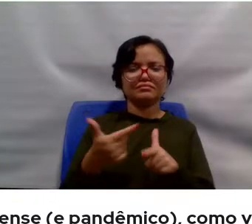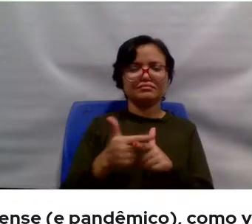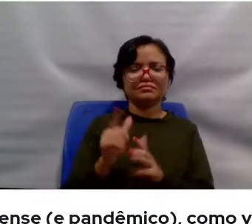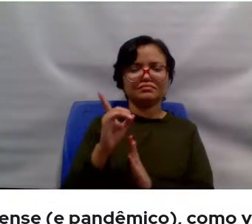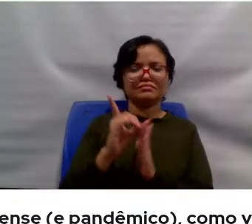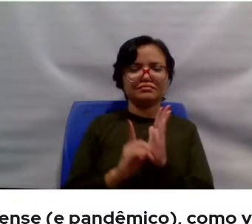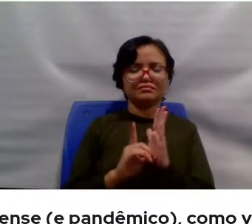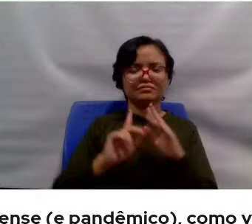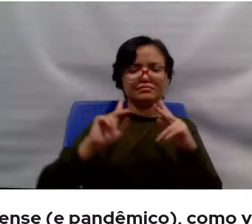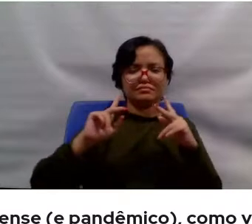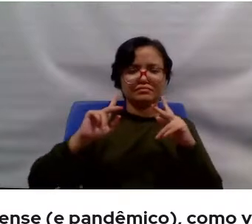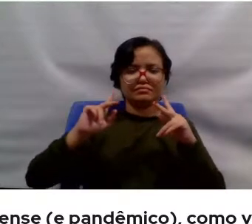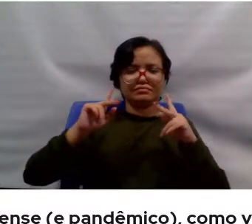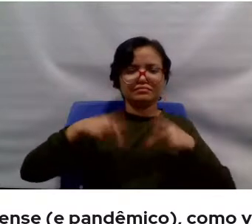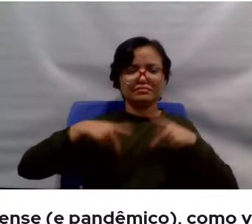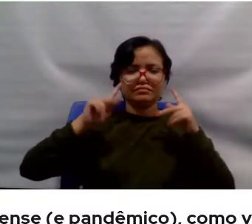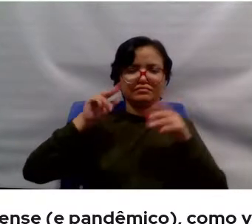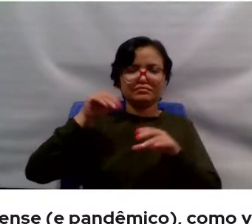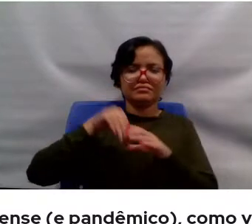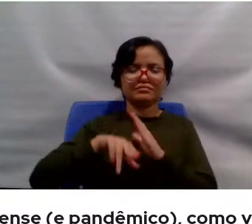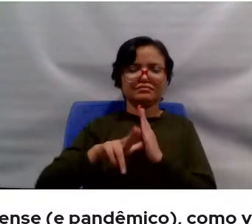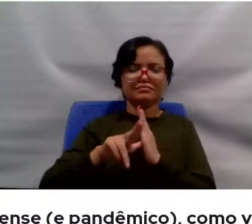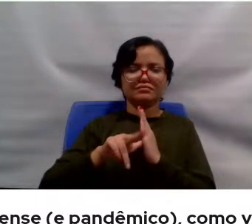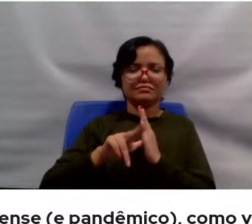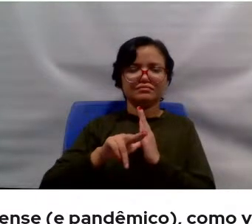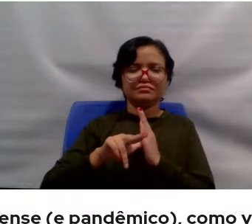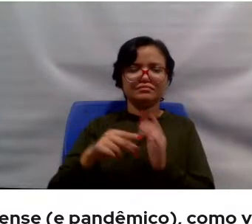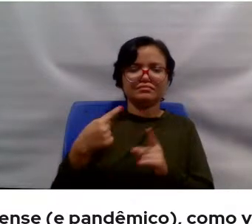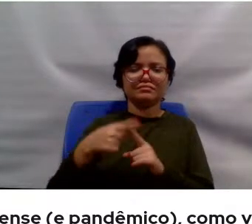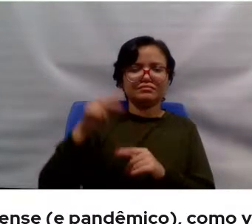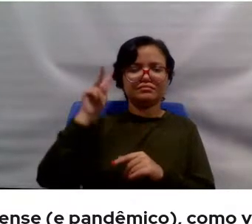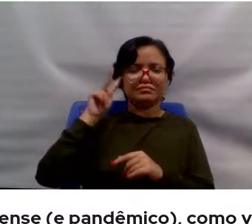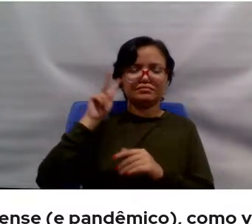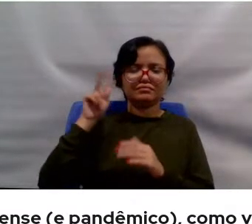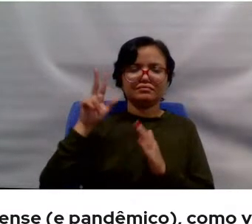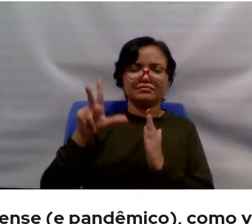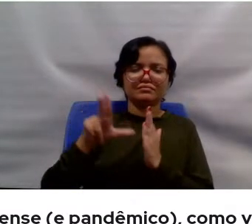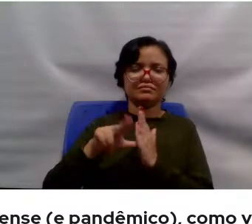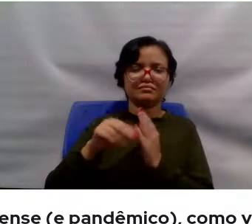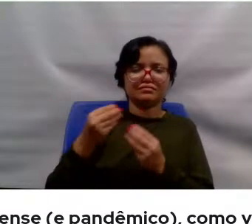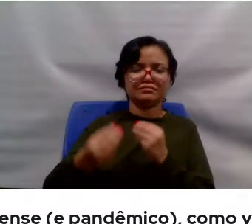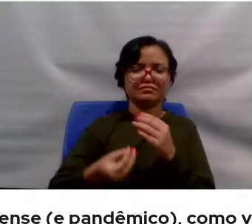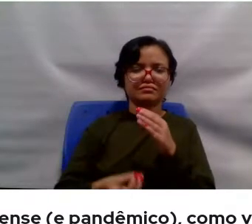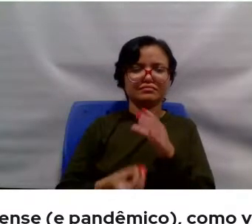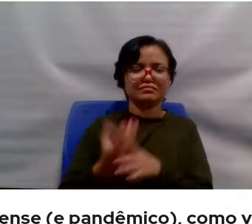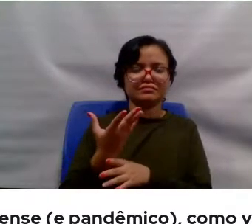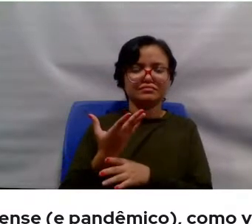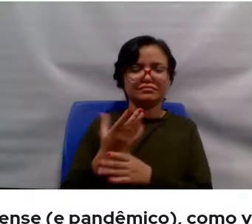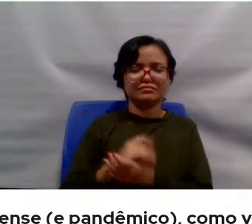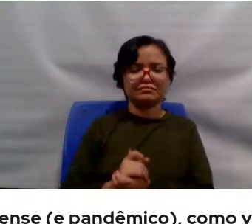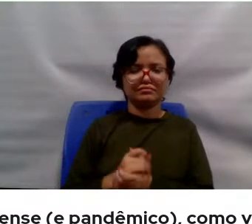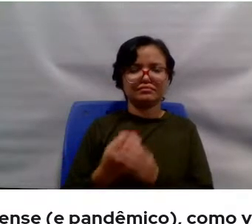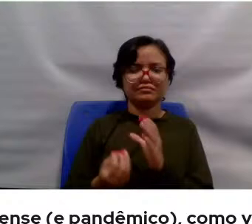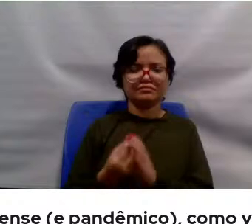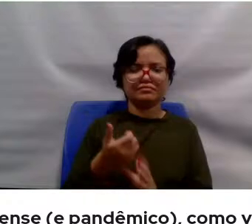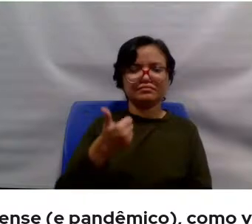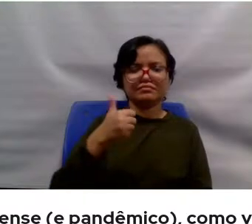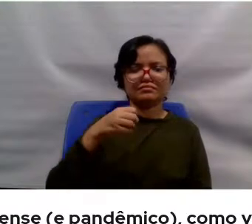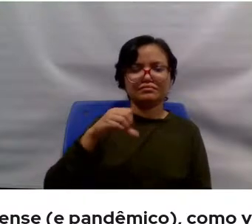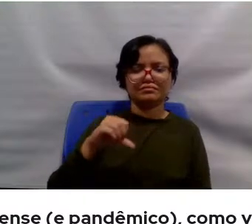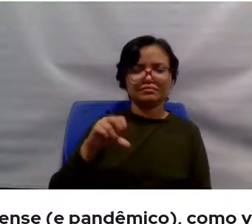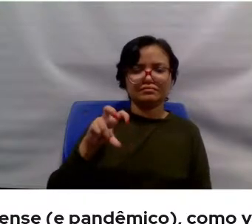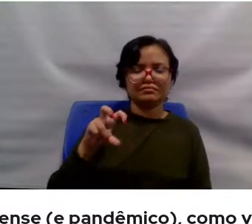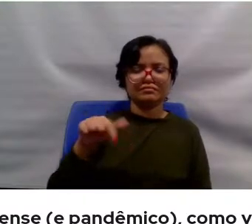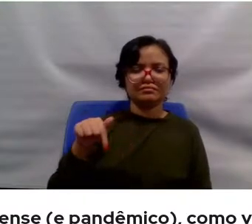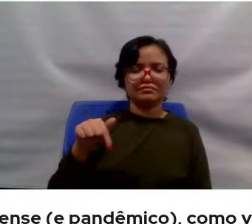dentro da UFPA. Porque a história da UFPA, como foi criada, ela foi criada em 57, mas o